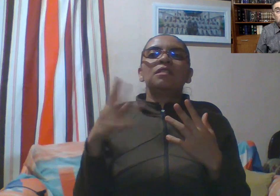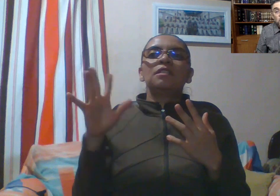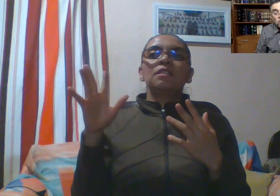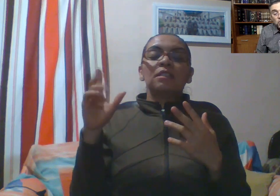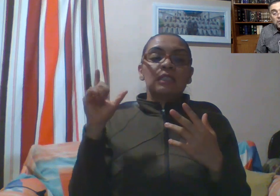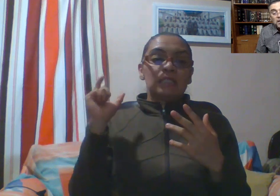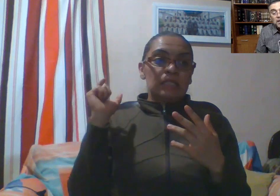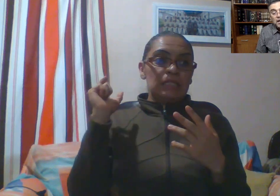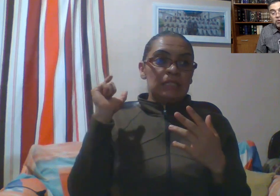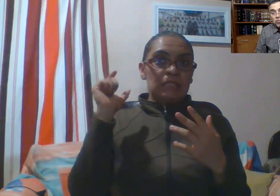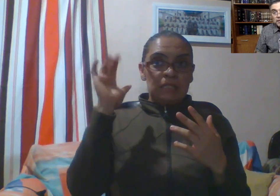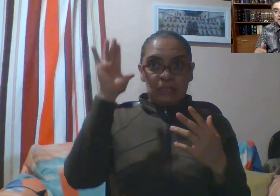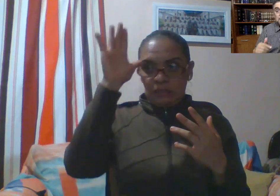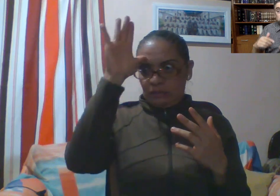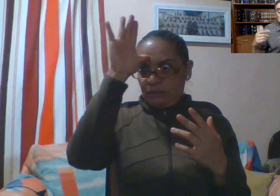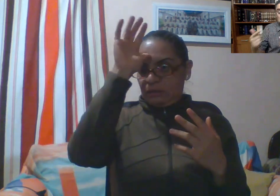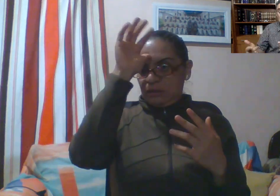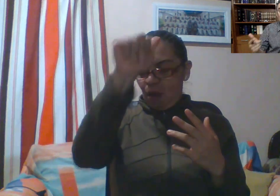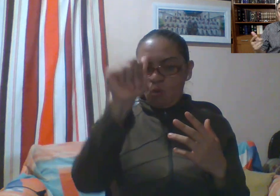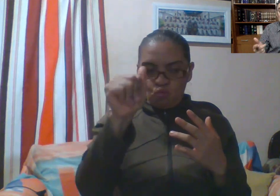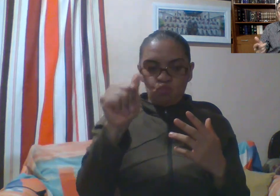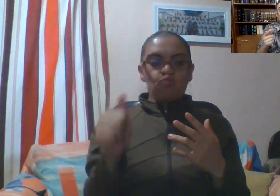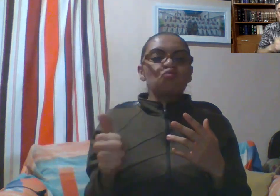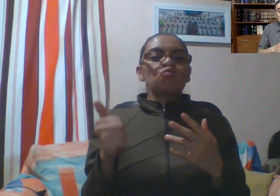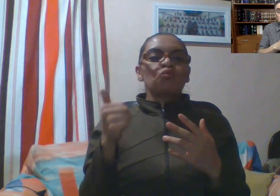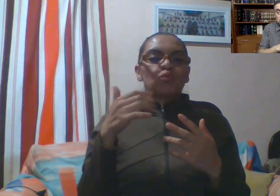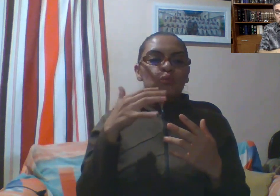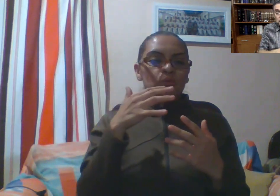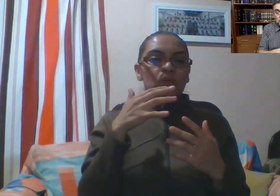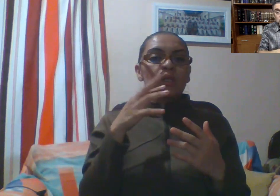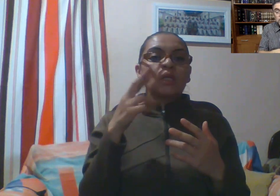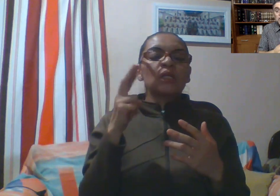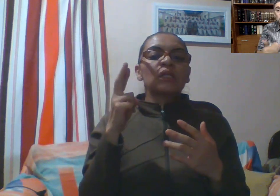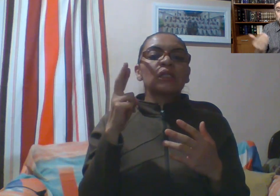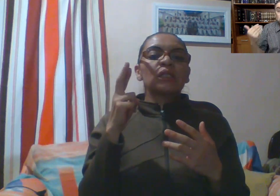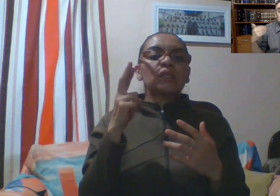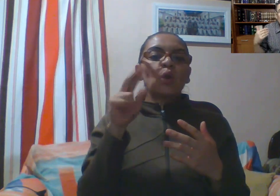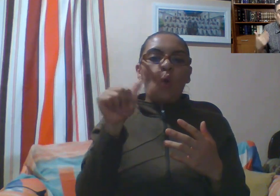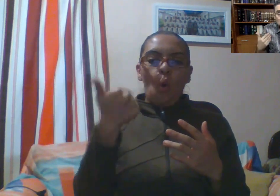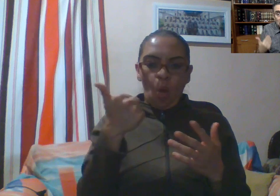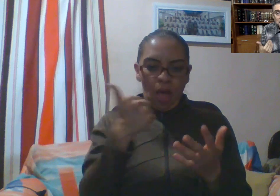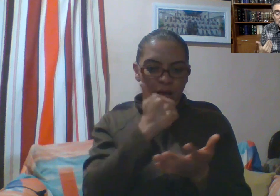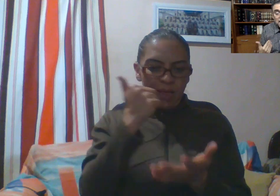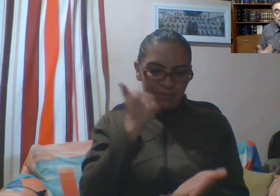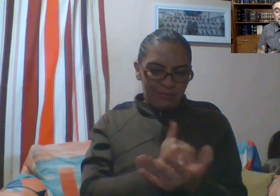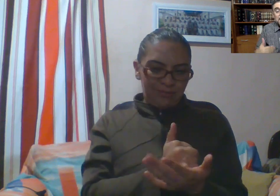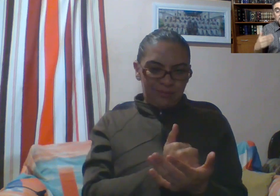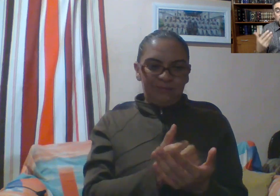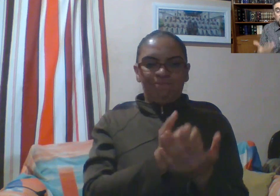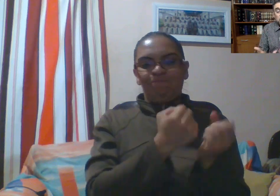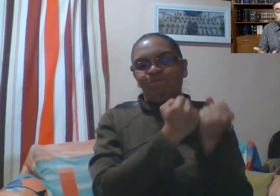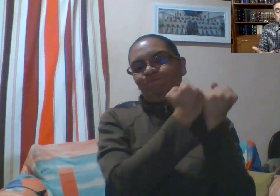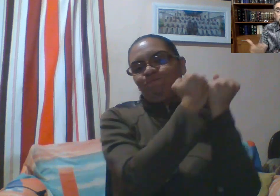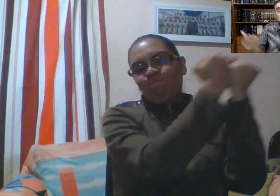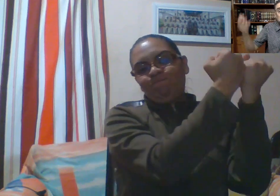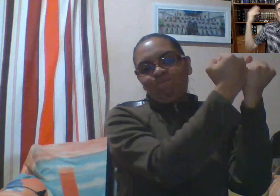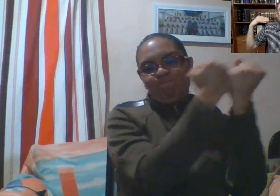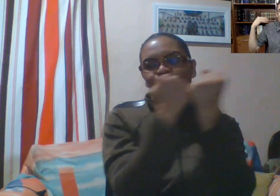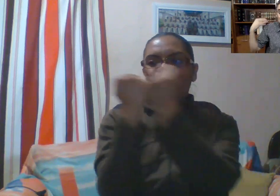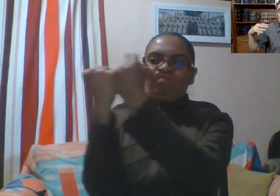con Roma, al convertirse en publicano, alguien que cobraba los impuestos a los de su propia raza, les cobraba los impuestos en nombre del país que